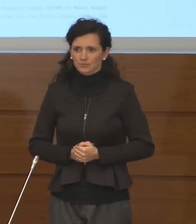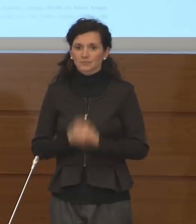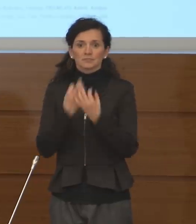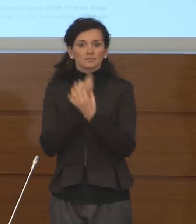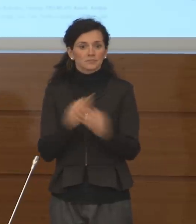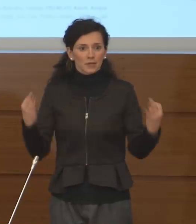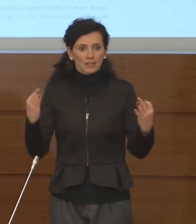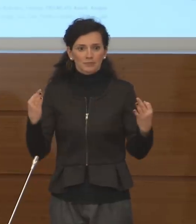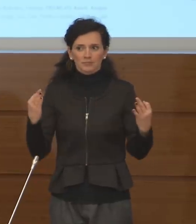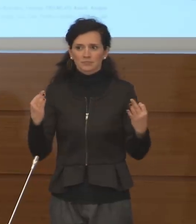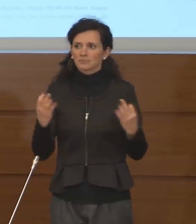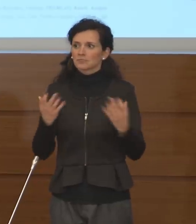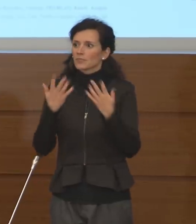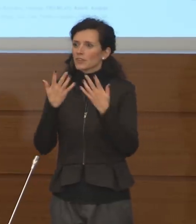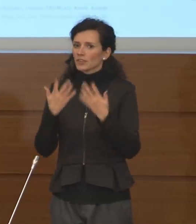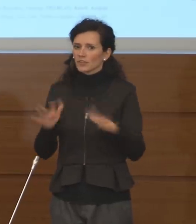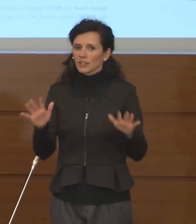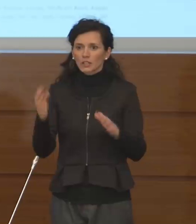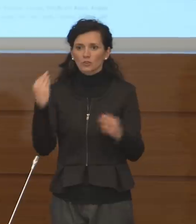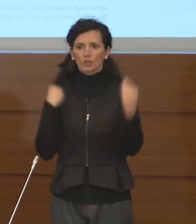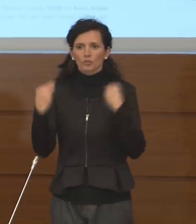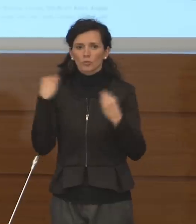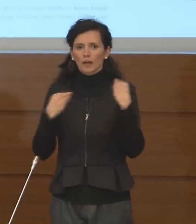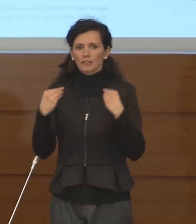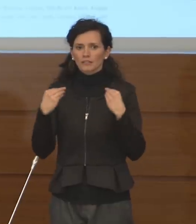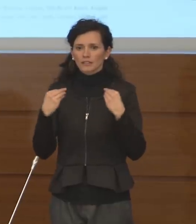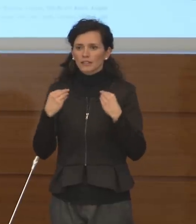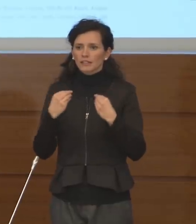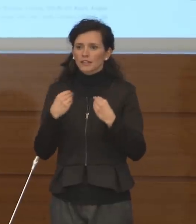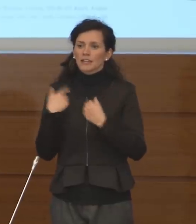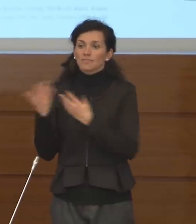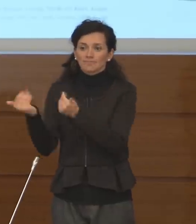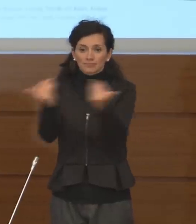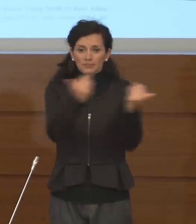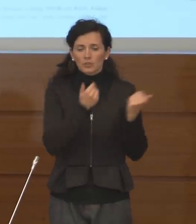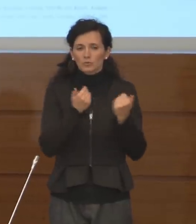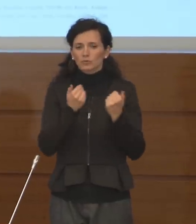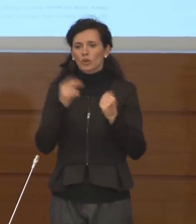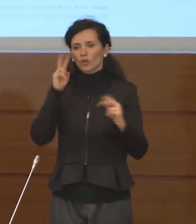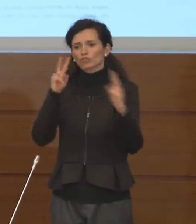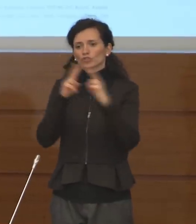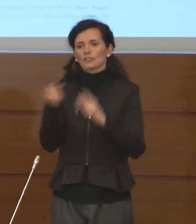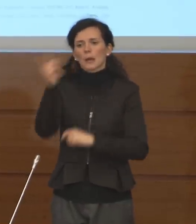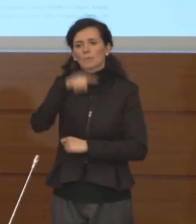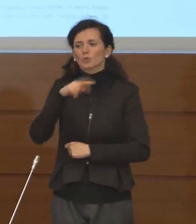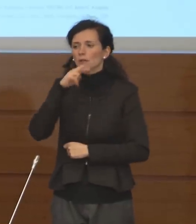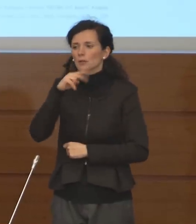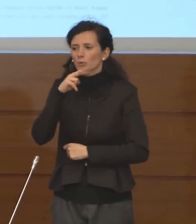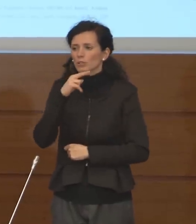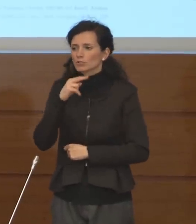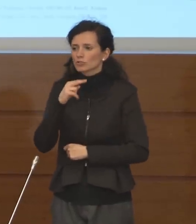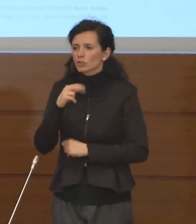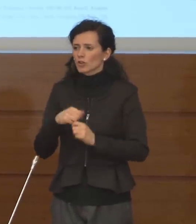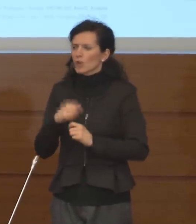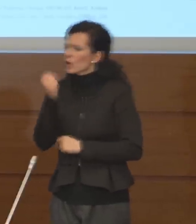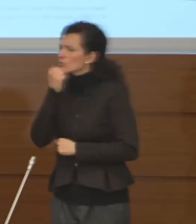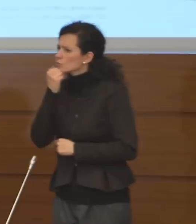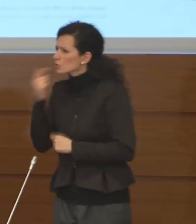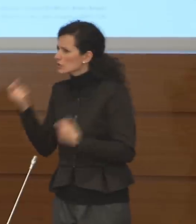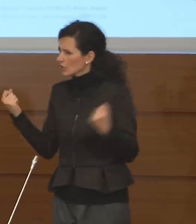Bene, allora se non ci sono altre domande vi saluto qui e ci vediamo domani pomeriggio. Grazie.